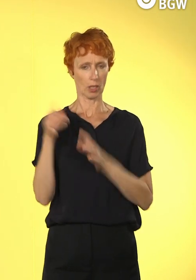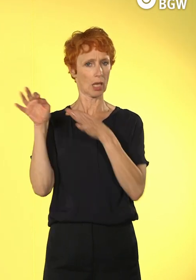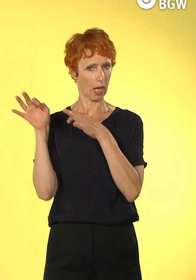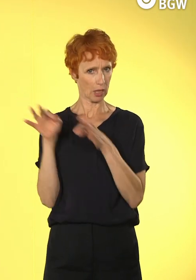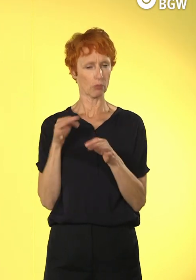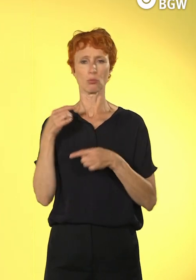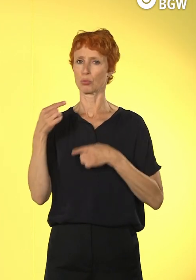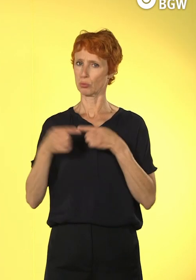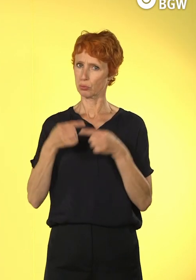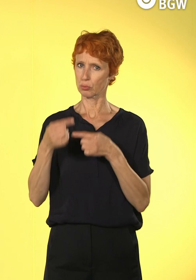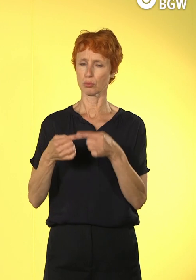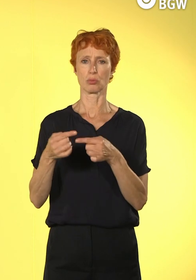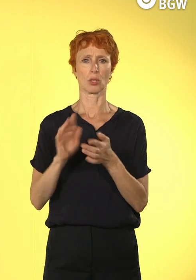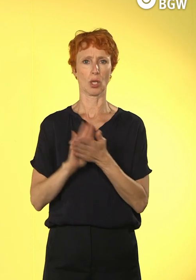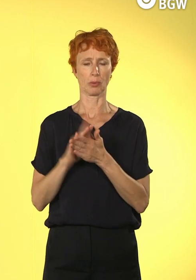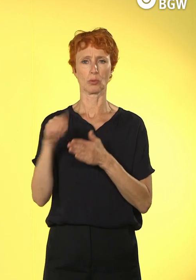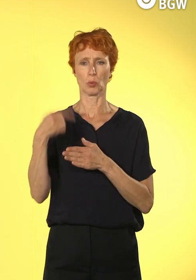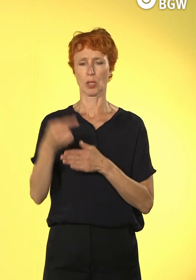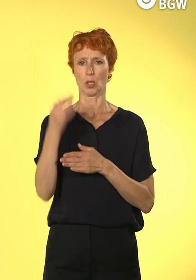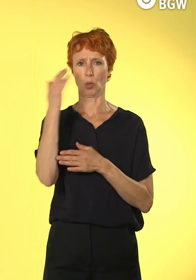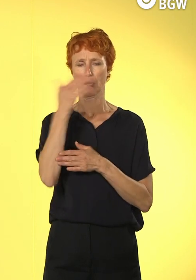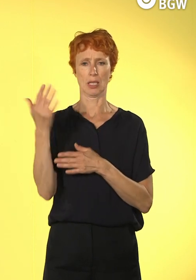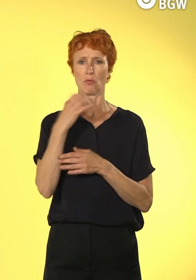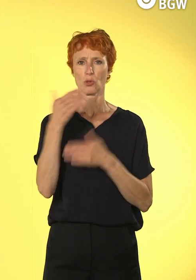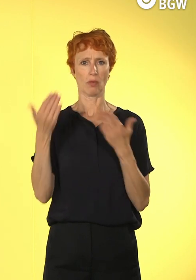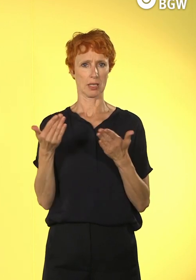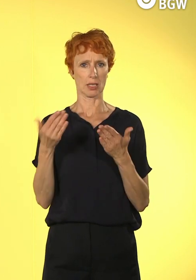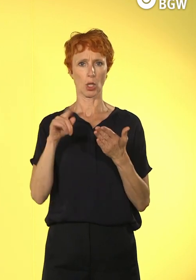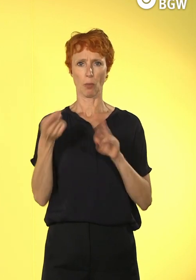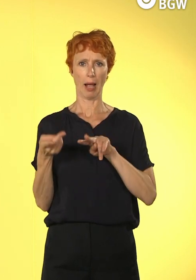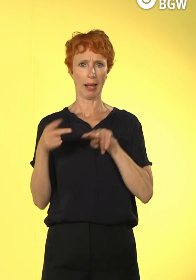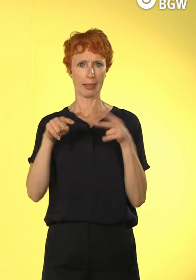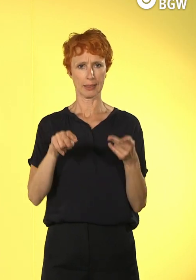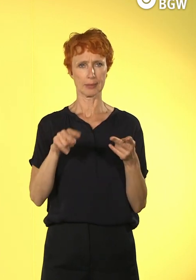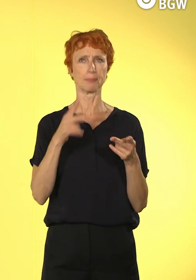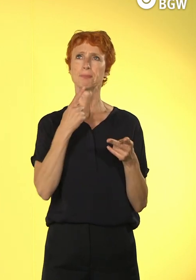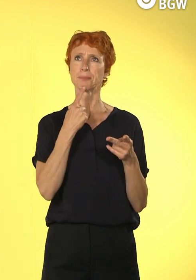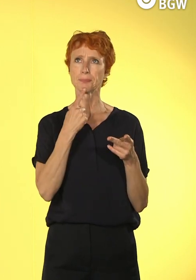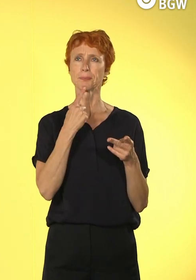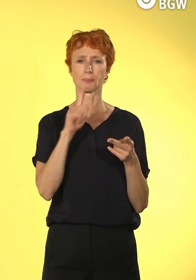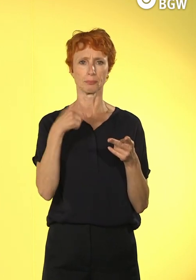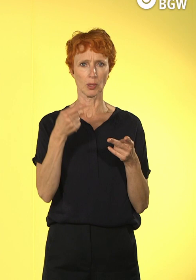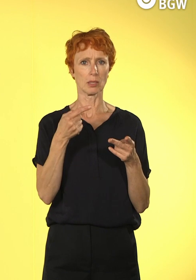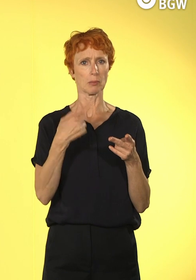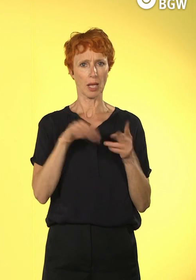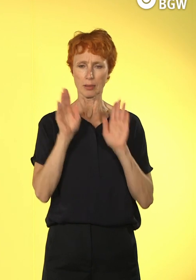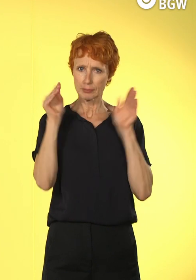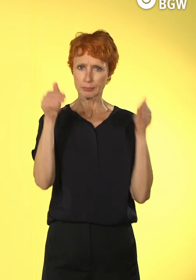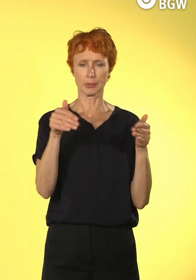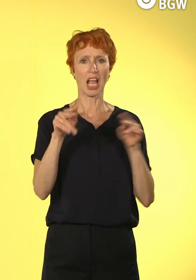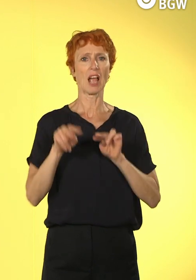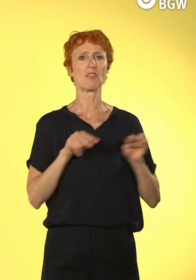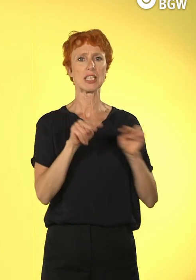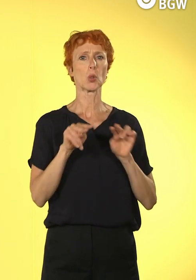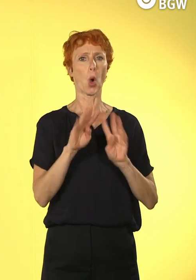Telefonkonferenzen, wir wollen und haben dann auch eine bestimmte Anzahl genannt, wir wollen Videokonferenzen einsetzen.